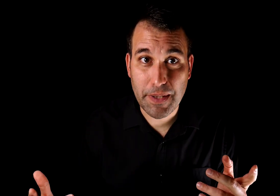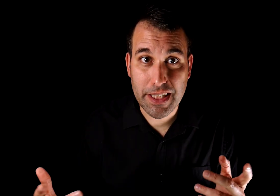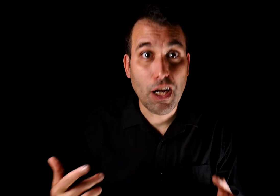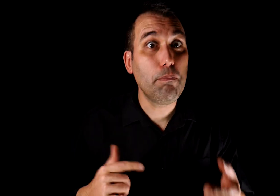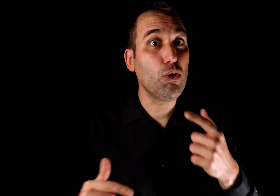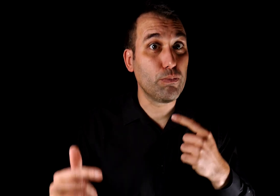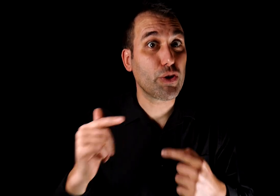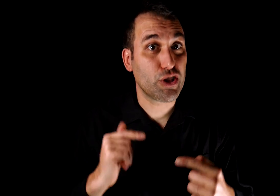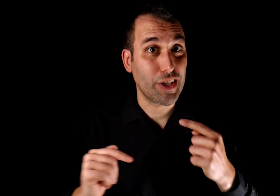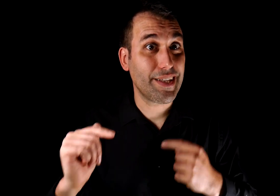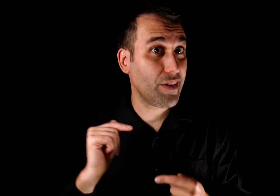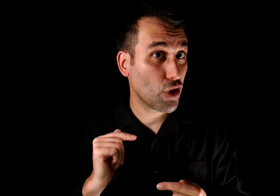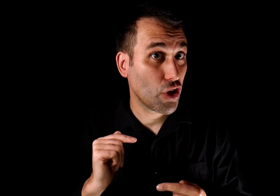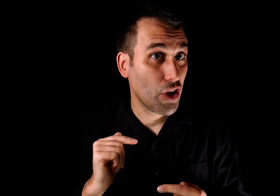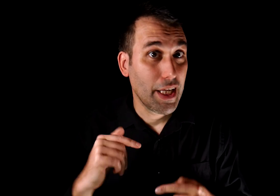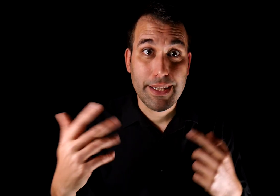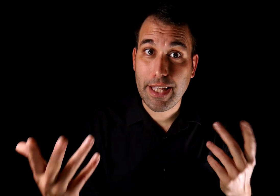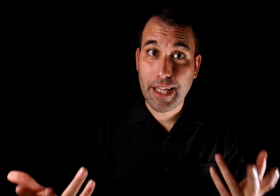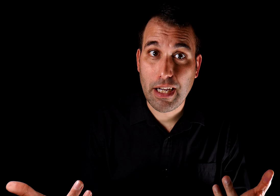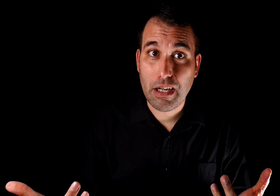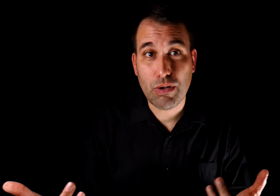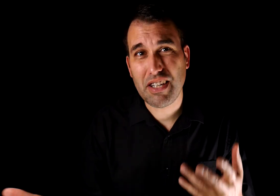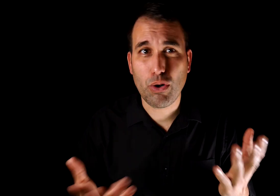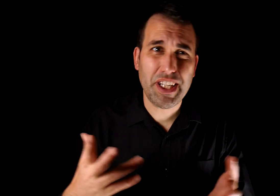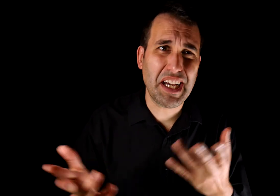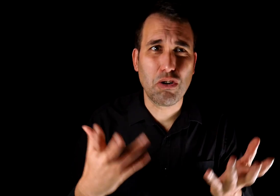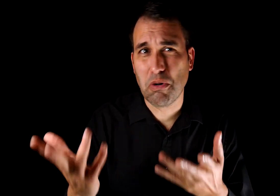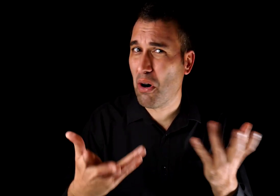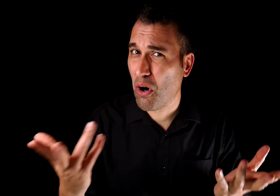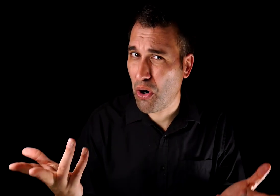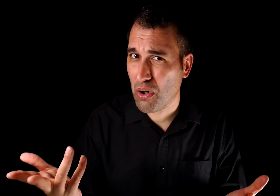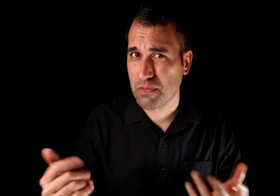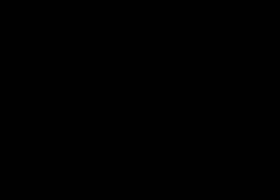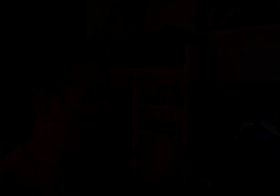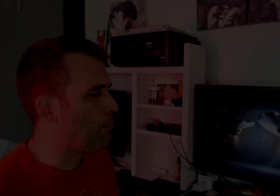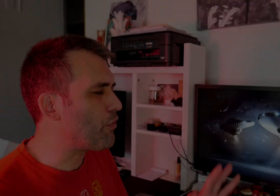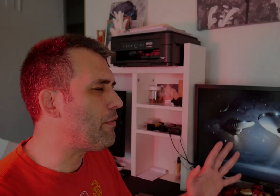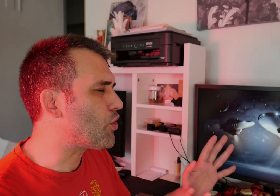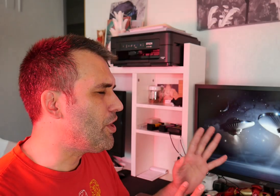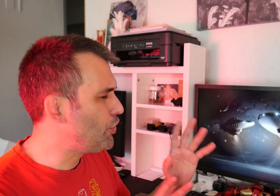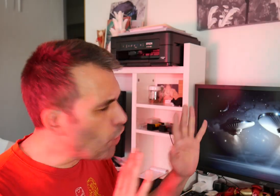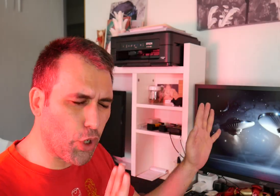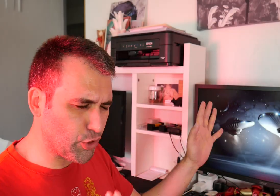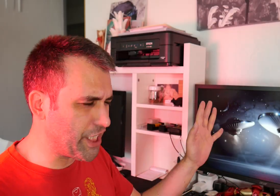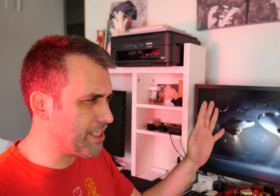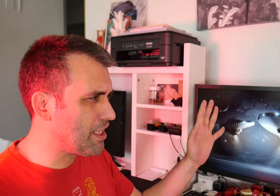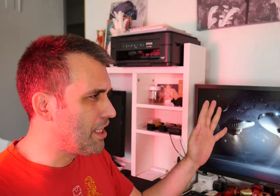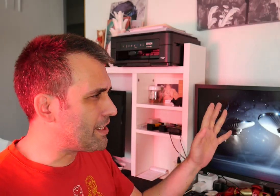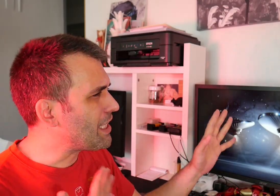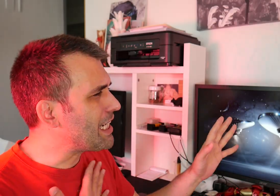veces, por un proceso de intención. Te dará una retórica como... Por favor, no lo acoséis. Trata de